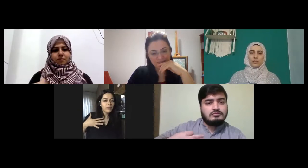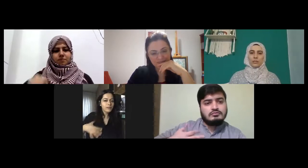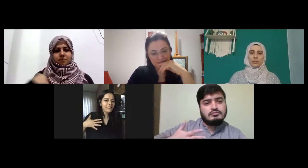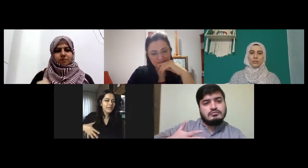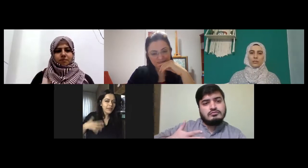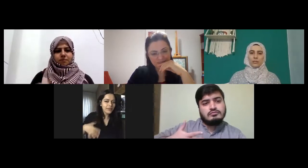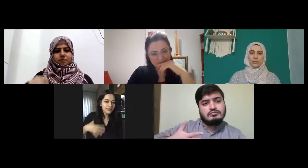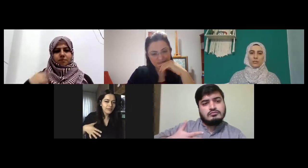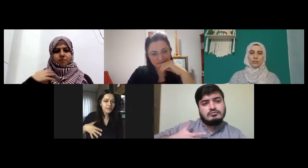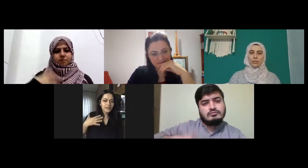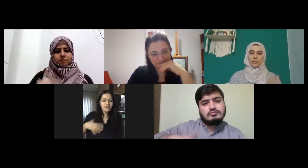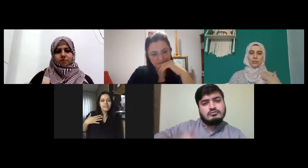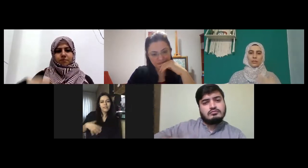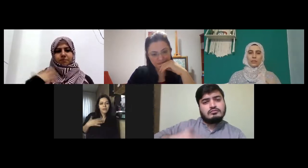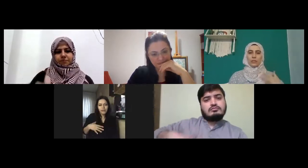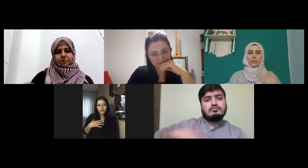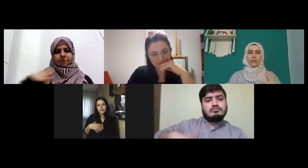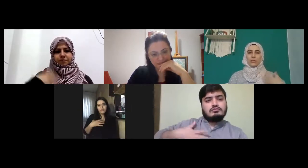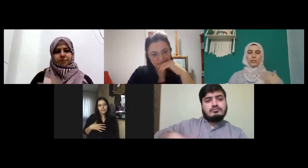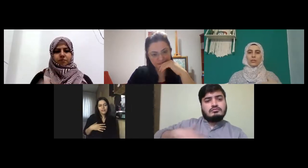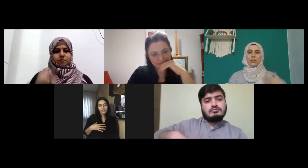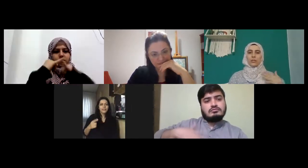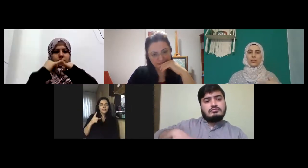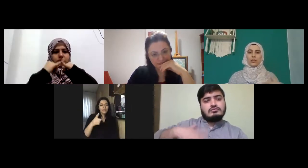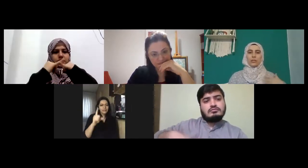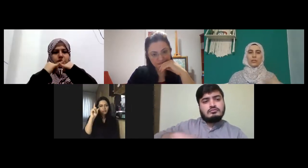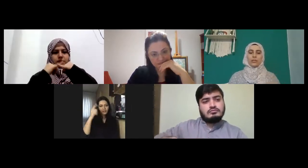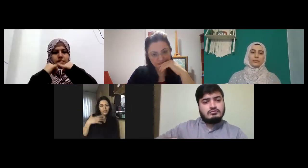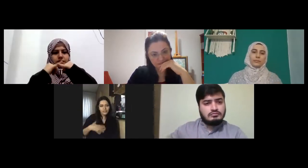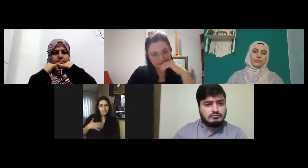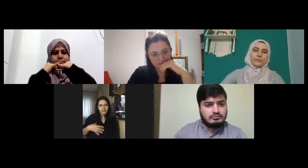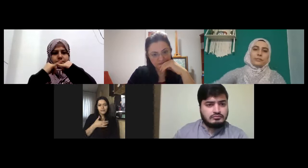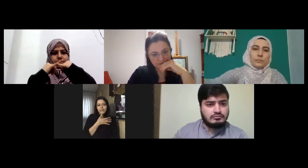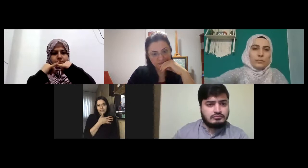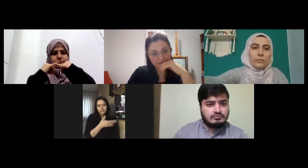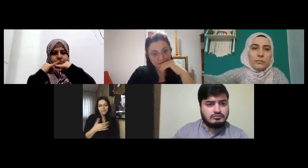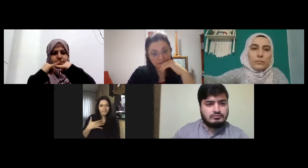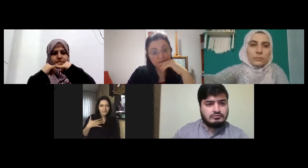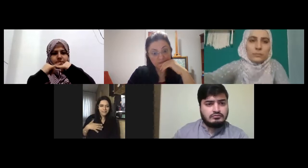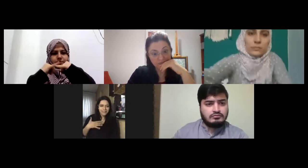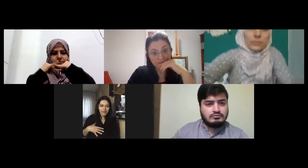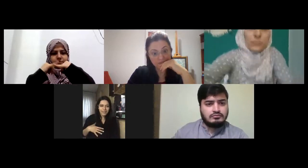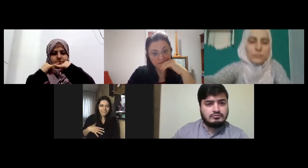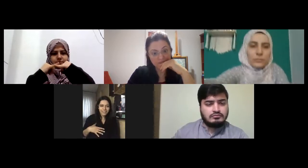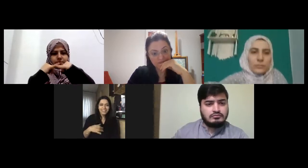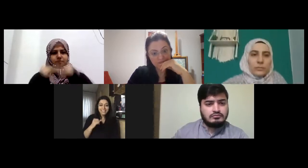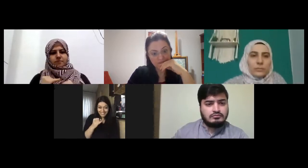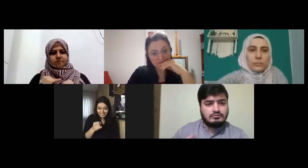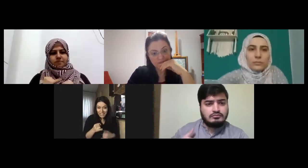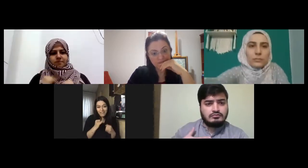istemek istemek senden bir şey bilir miyim gibi istemek salı evet